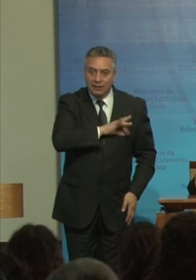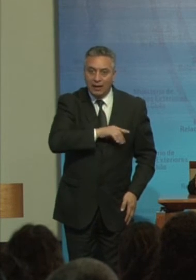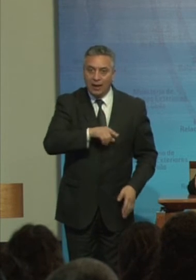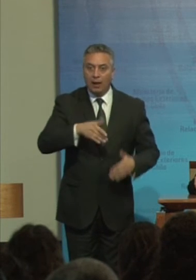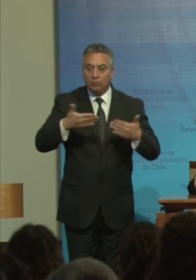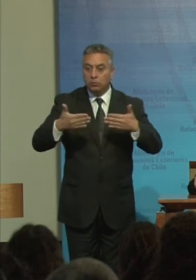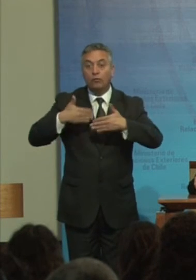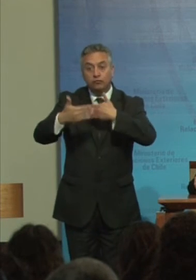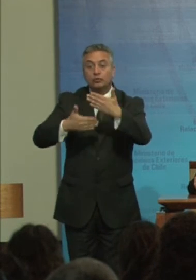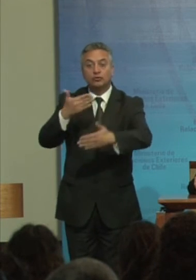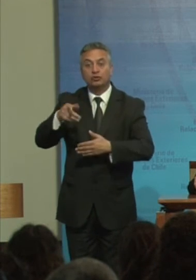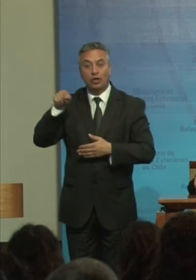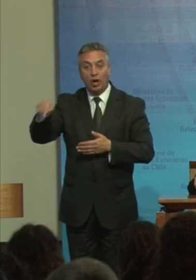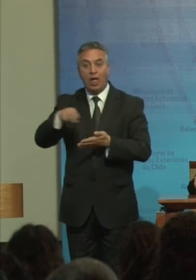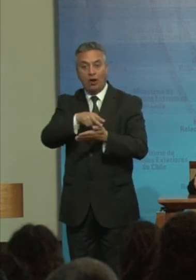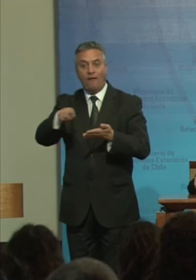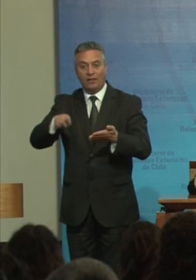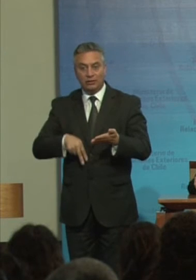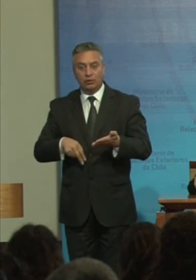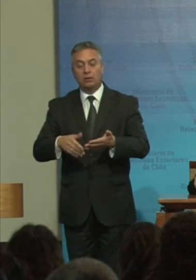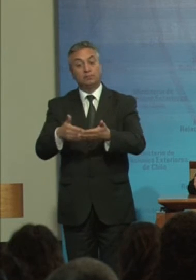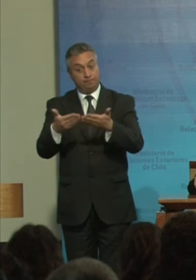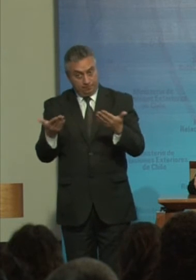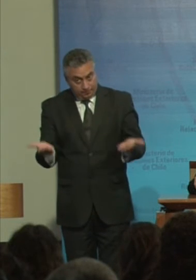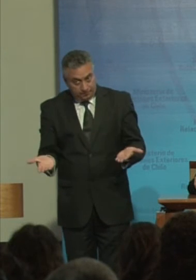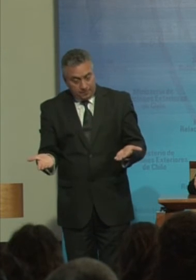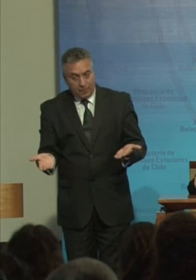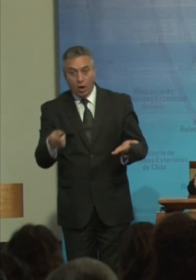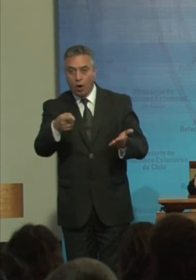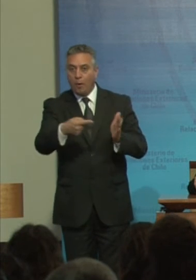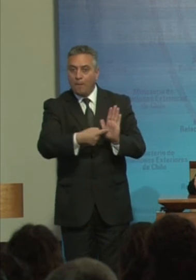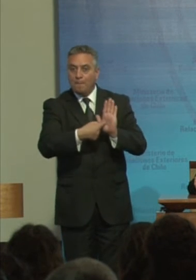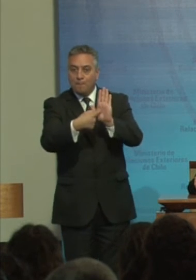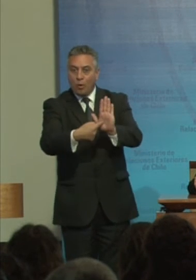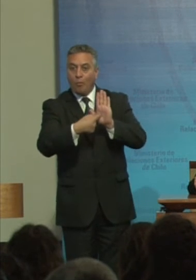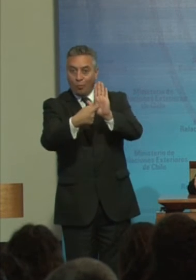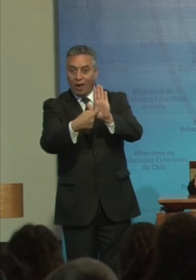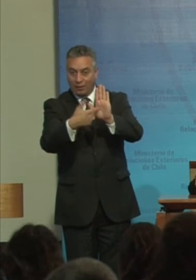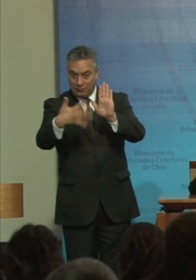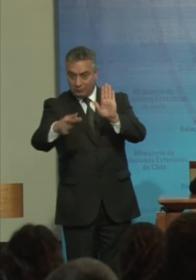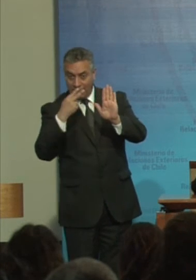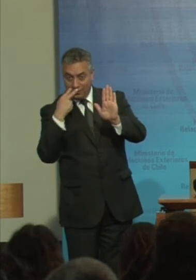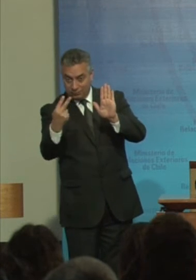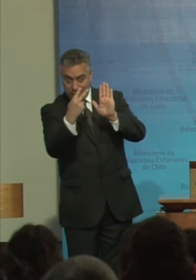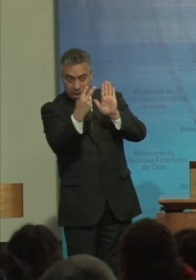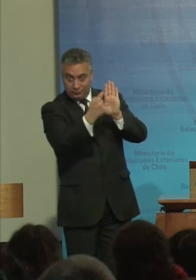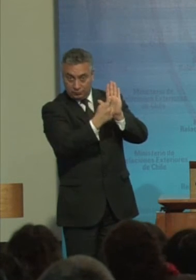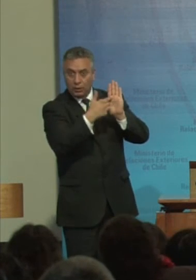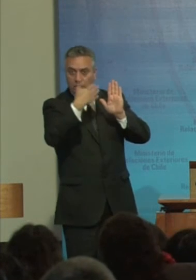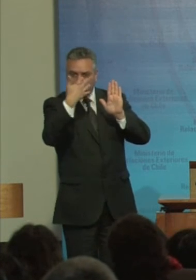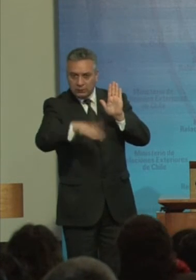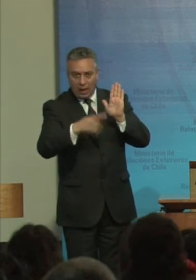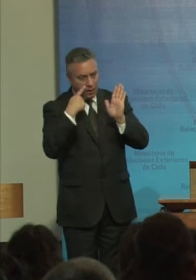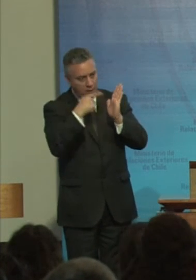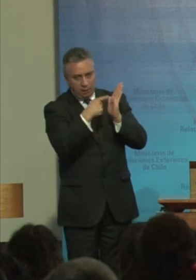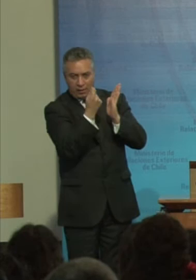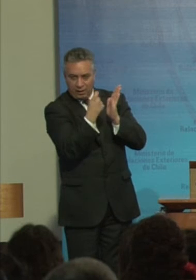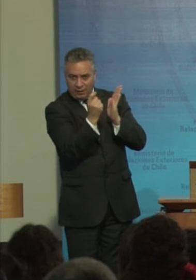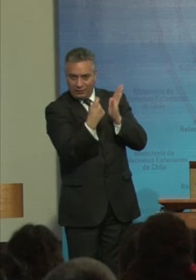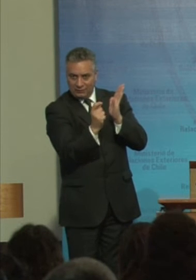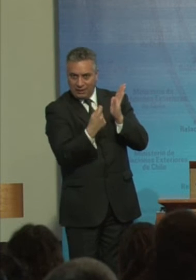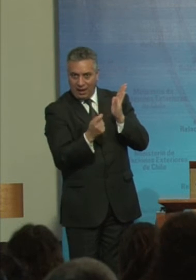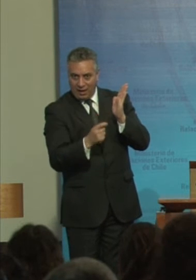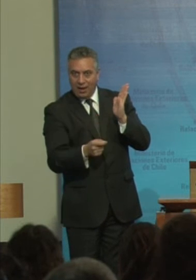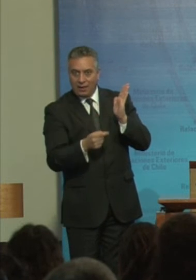convención Por lo tanto Las propuestas Que se exponen Han sido Revisadas Para